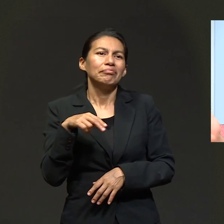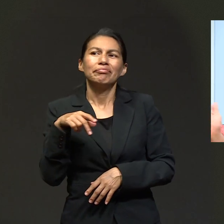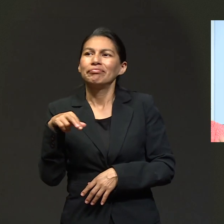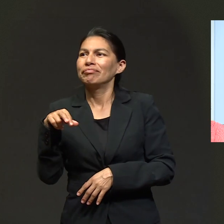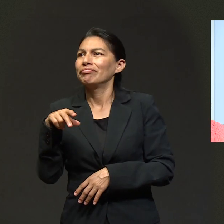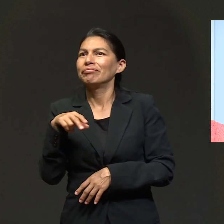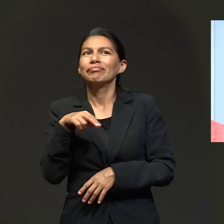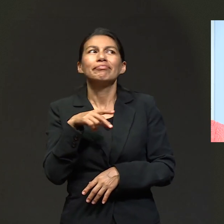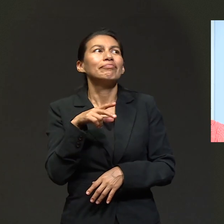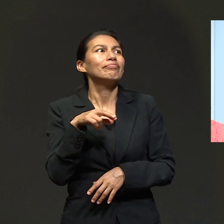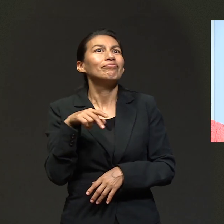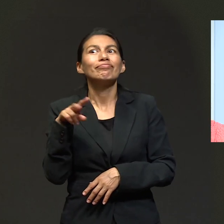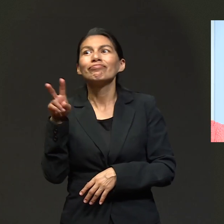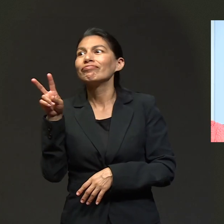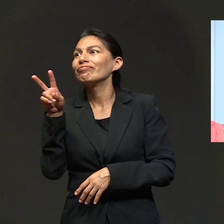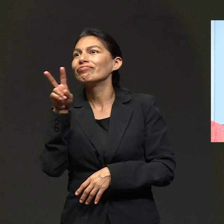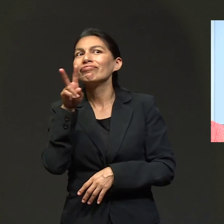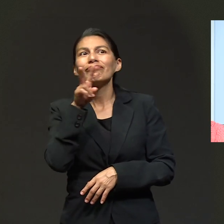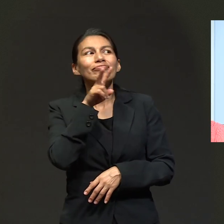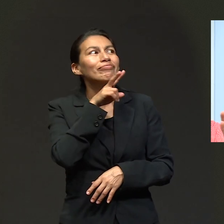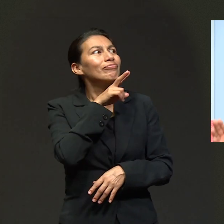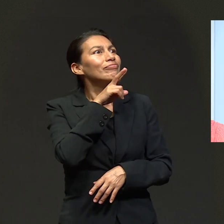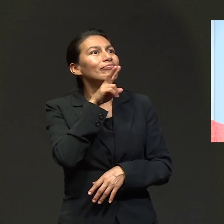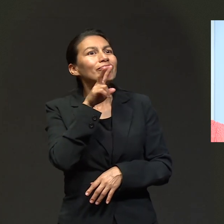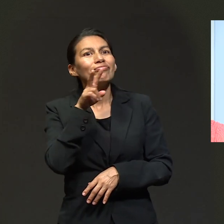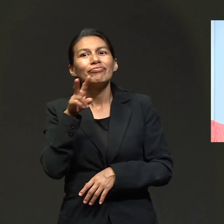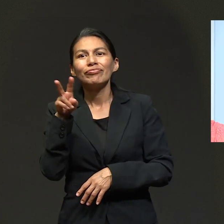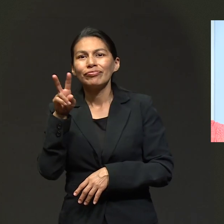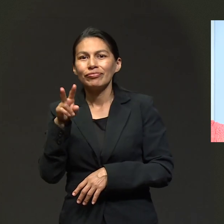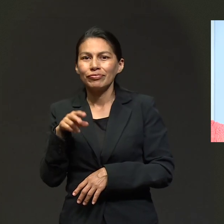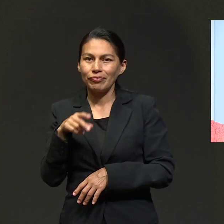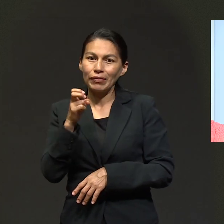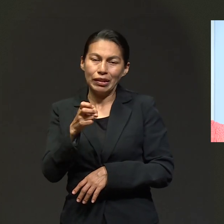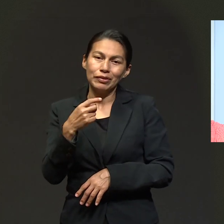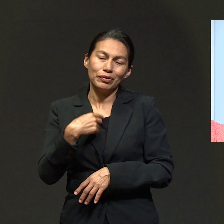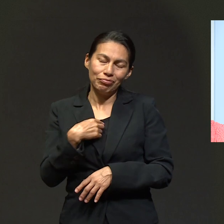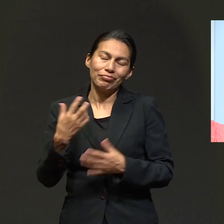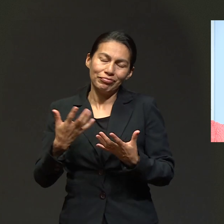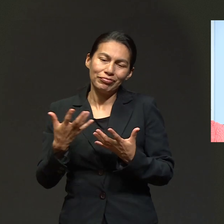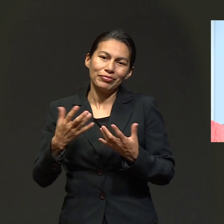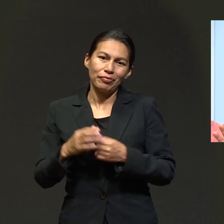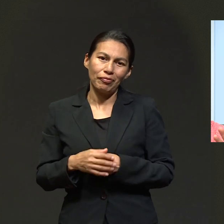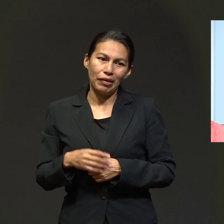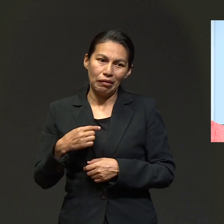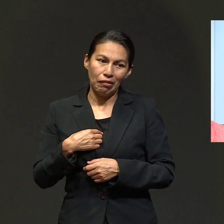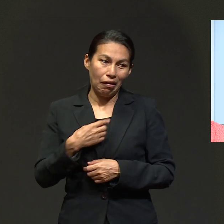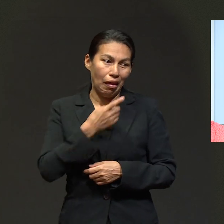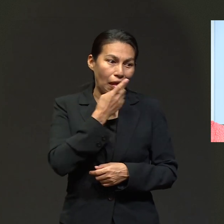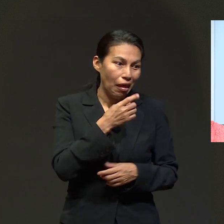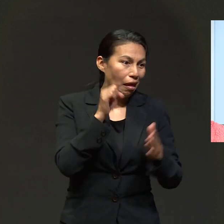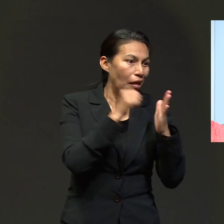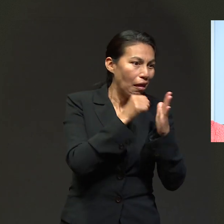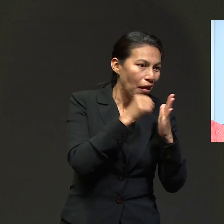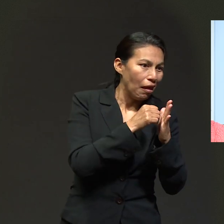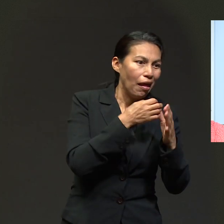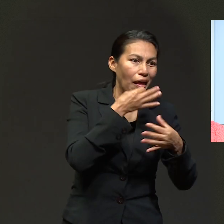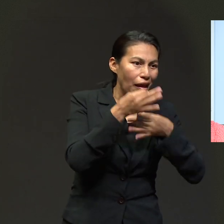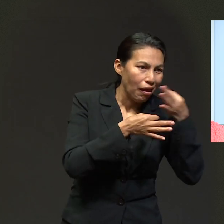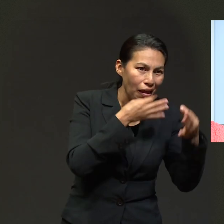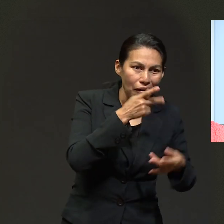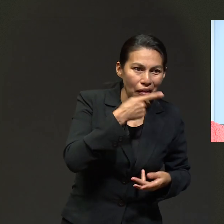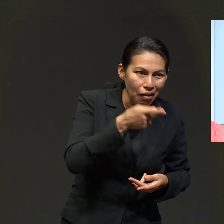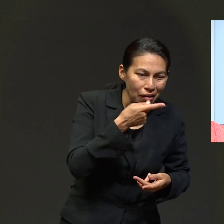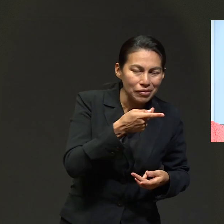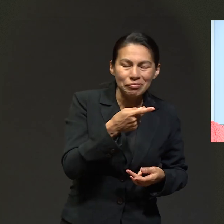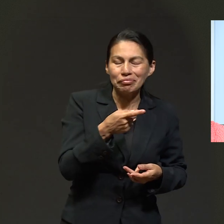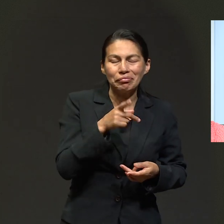caminando por las calles, explorando, turisteando, ¿no? Y me acuerdo que yo mayormente era un colportur, porque no